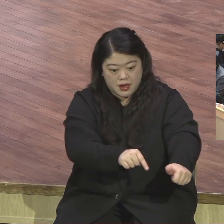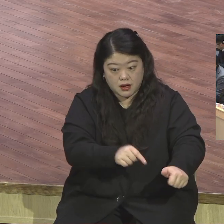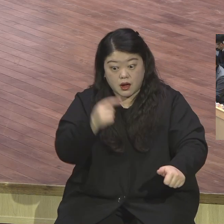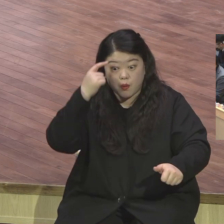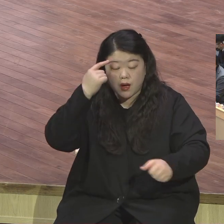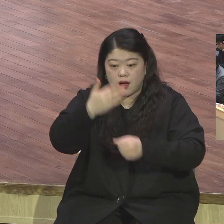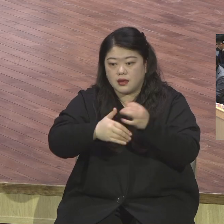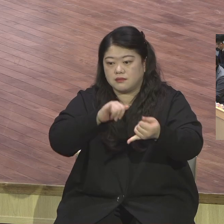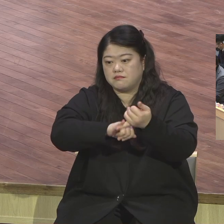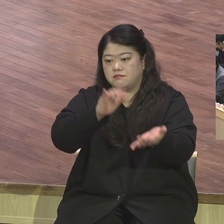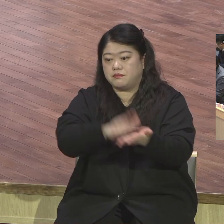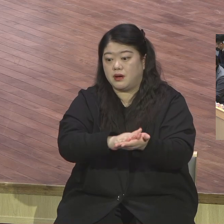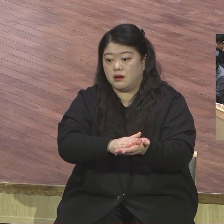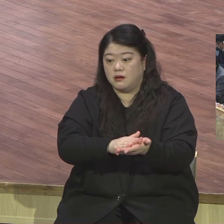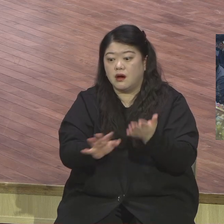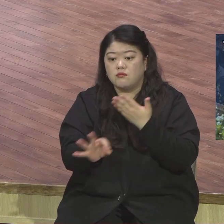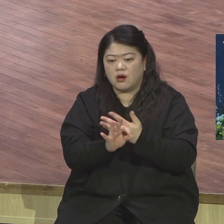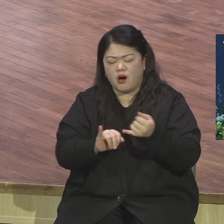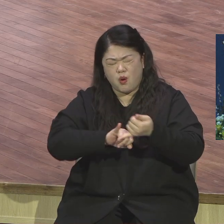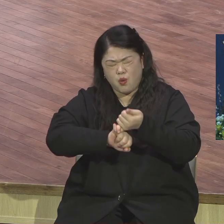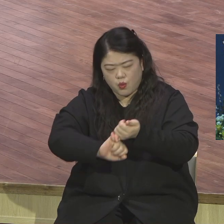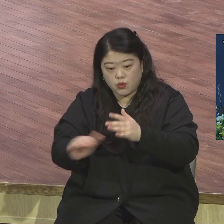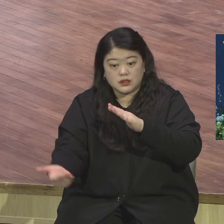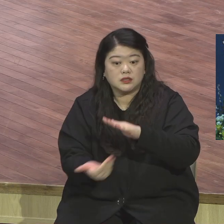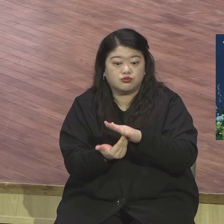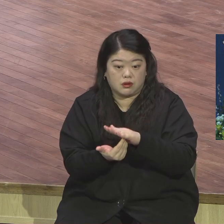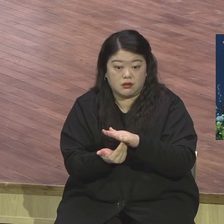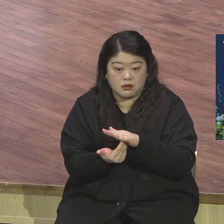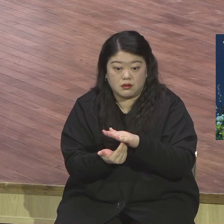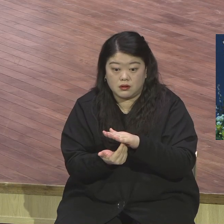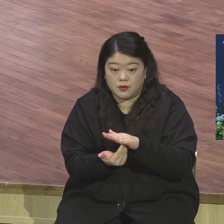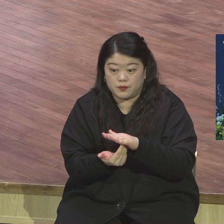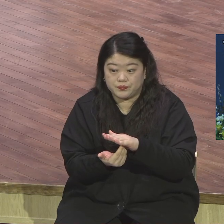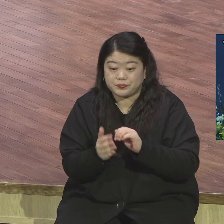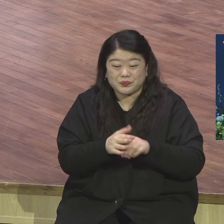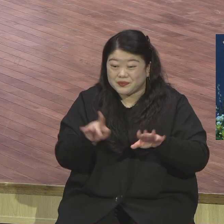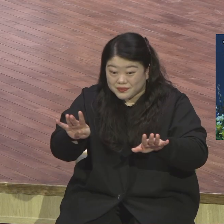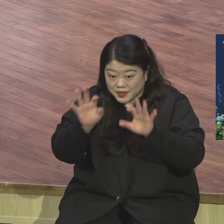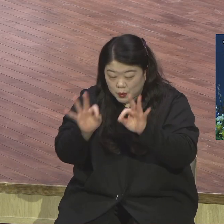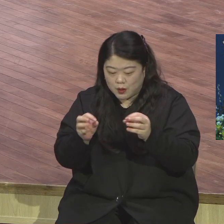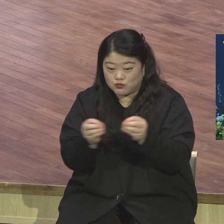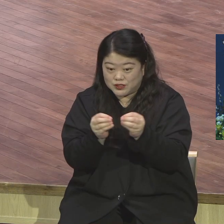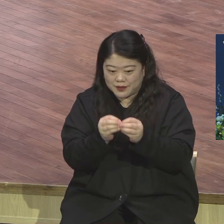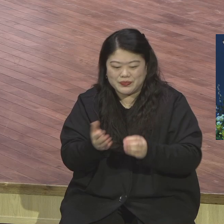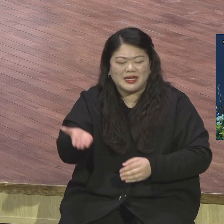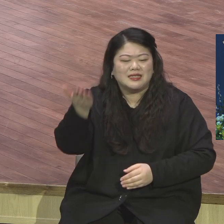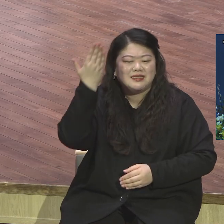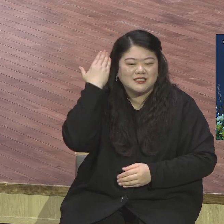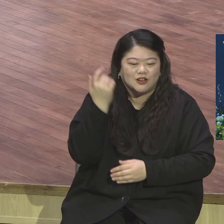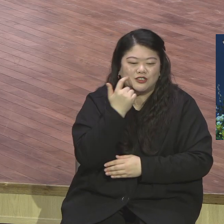이것이 무슨 의미입니까? 이전 영광은 솔로몬 성전이 가지고 있었던 영광을 의미하는데